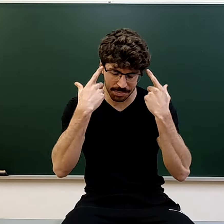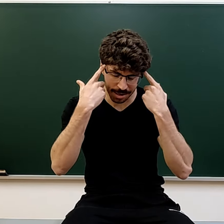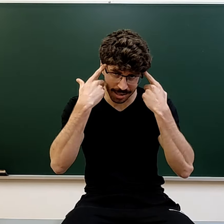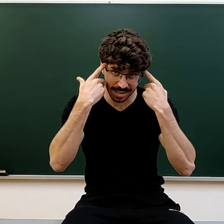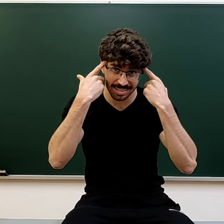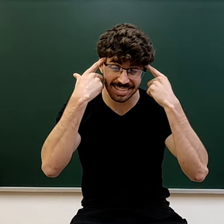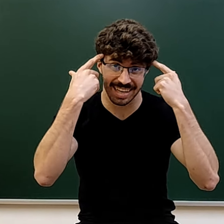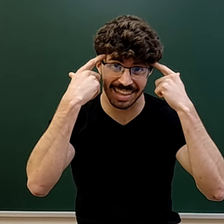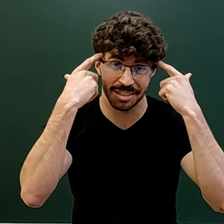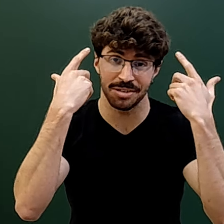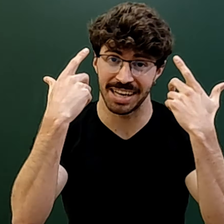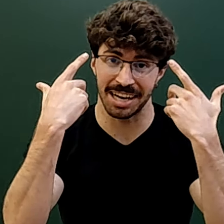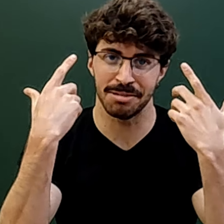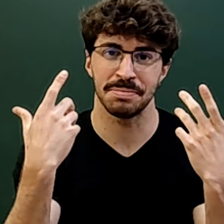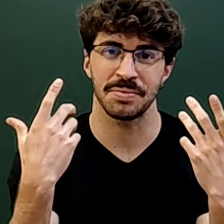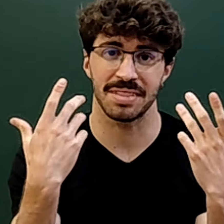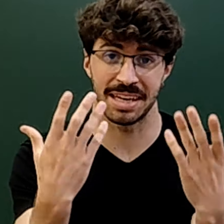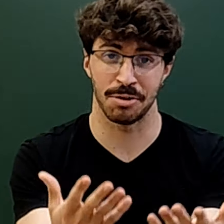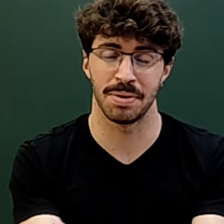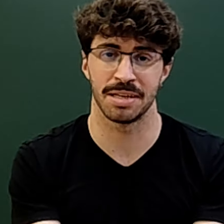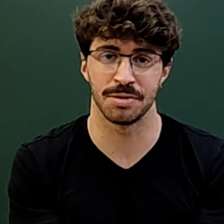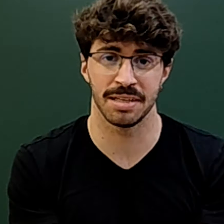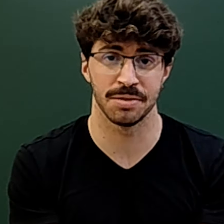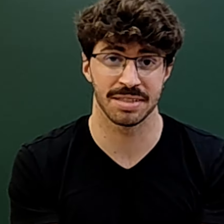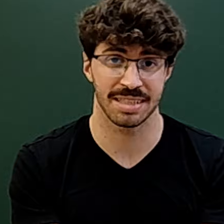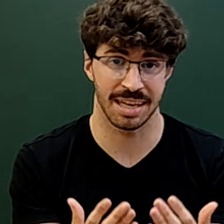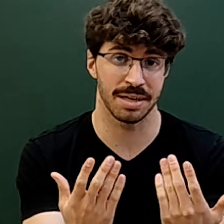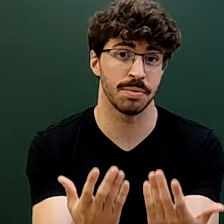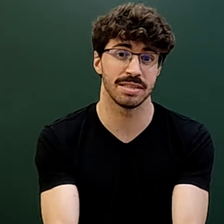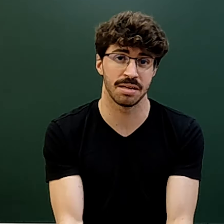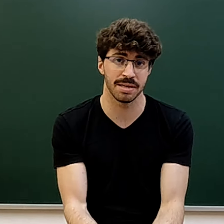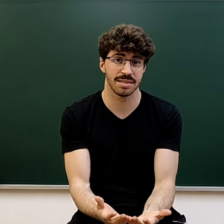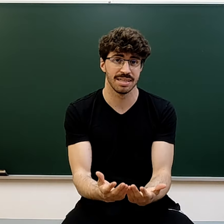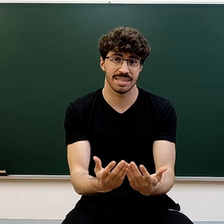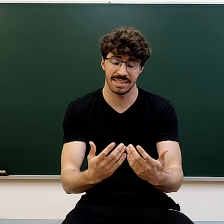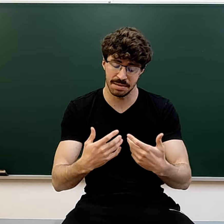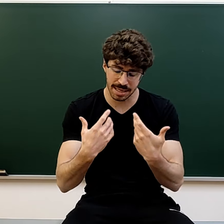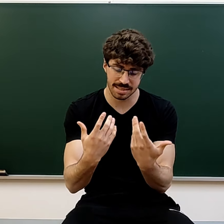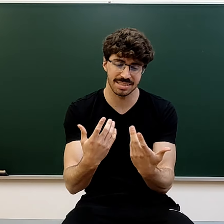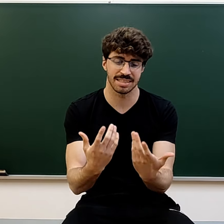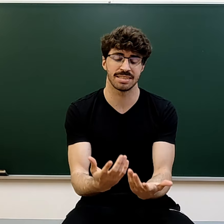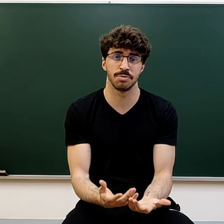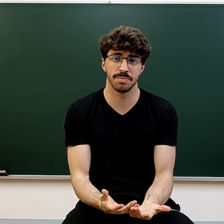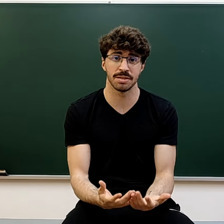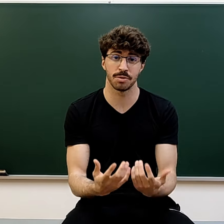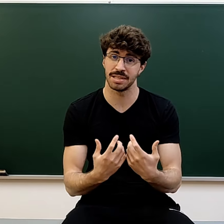cambia algo aquí, aquí dentro, aquí arriba, que quiero compartir contigo, que creo que te puede servir y más si estás en un momento donde